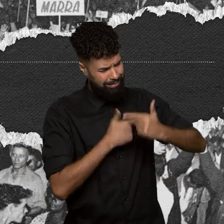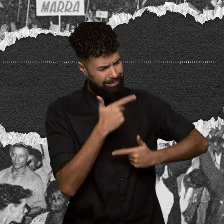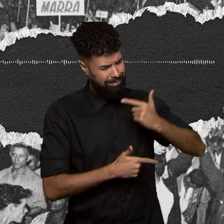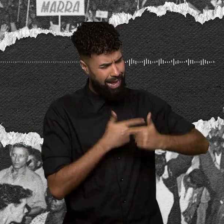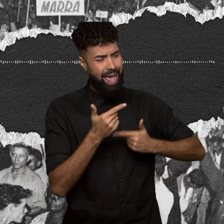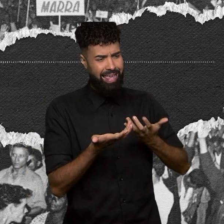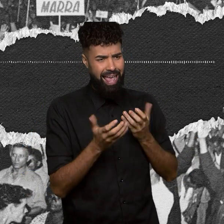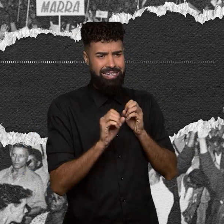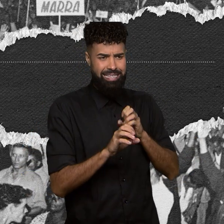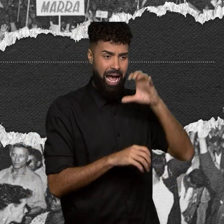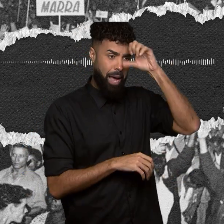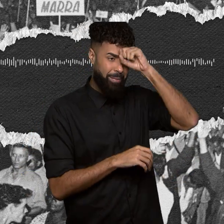mais do que as palavras.